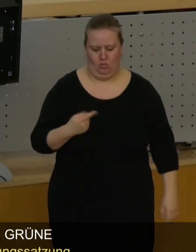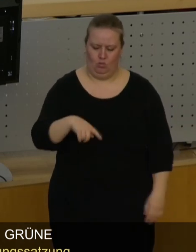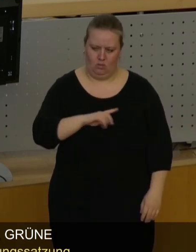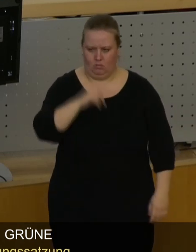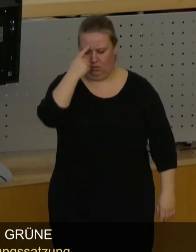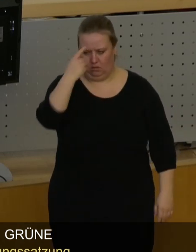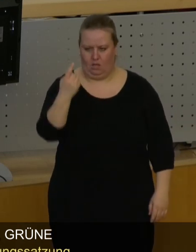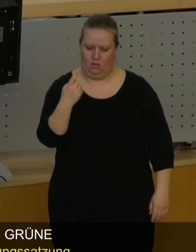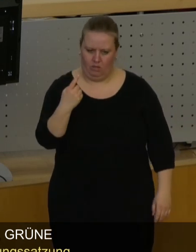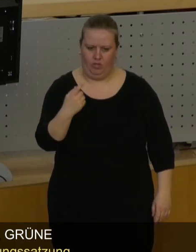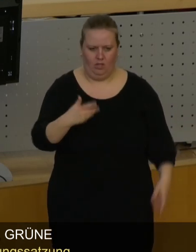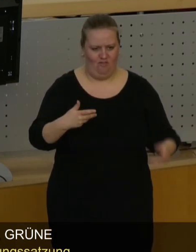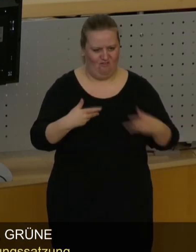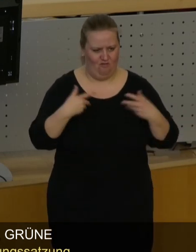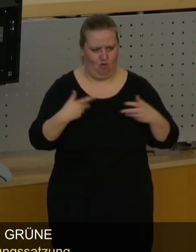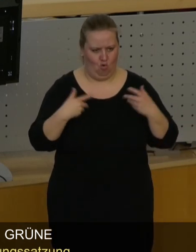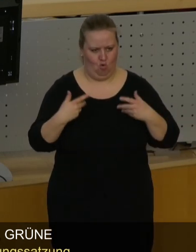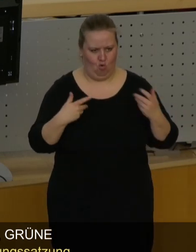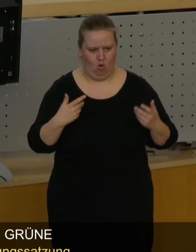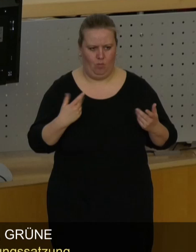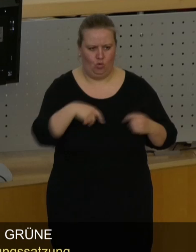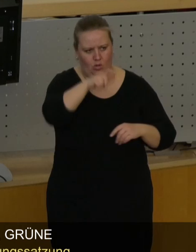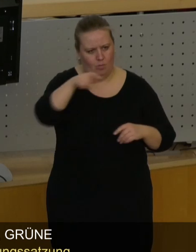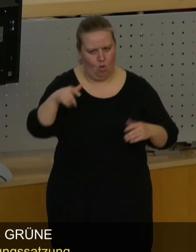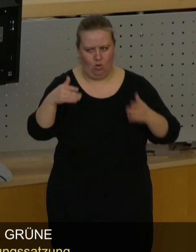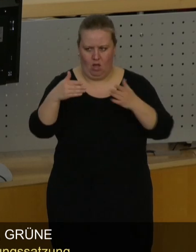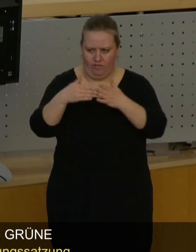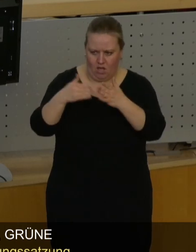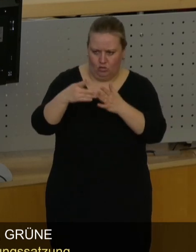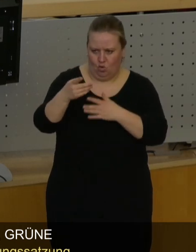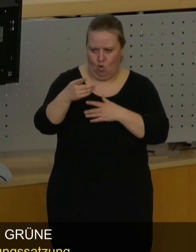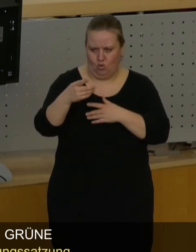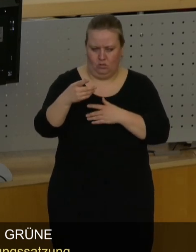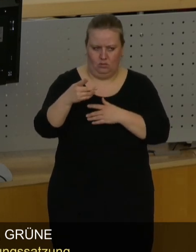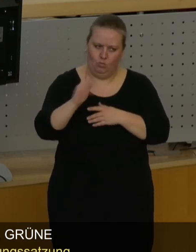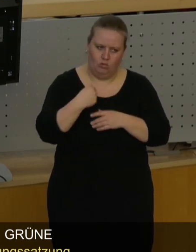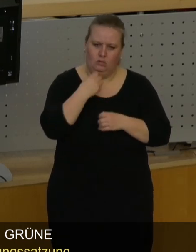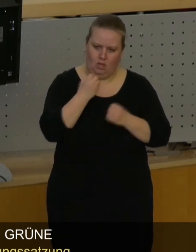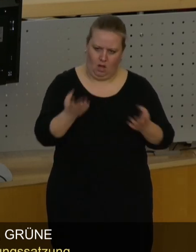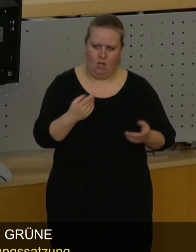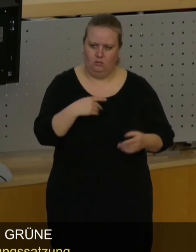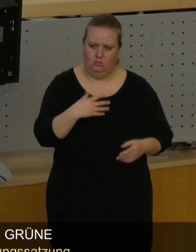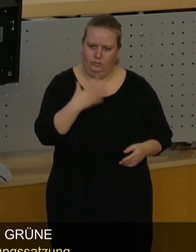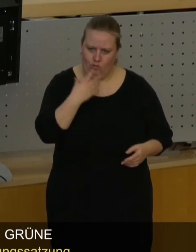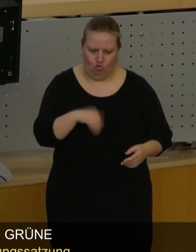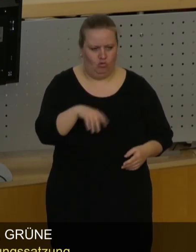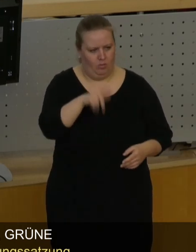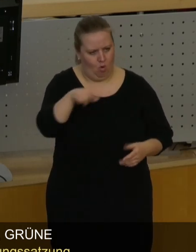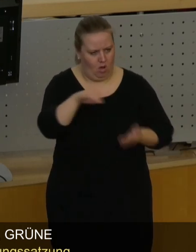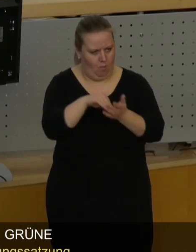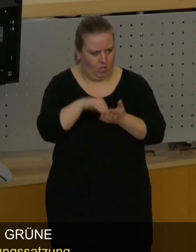bin deshalb besonders froh darüber, dass die Bürgerfraktion erklärt hat, dass sie diese